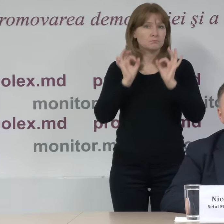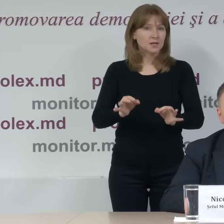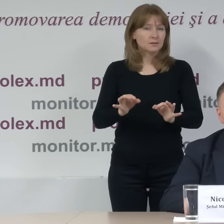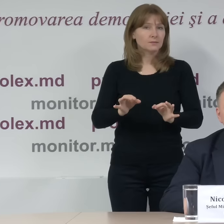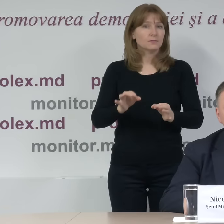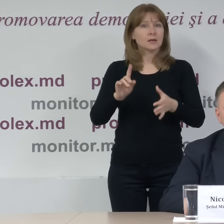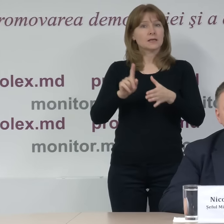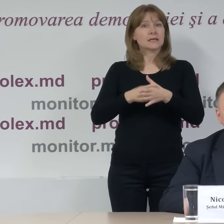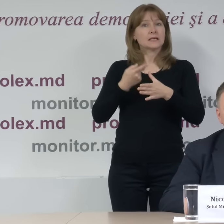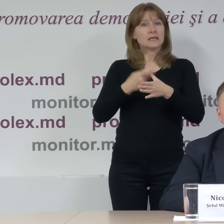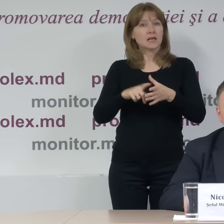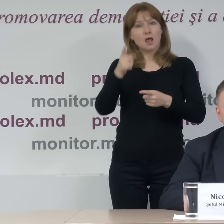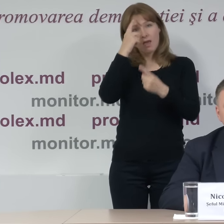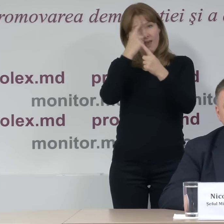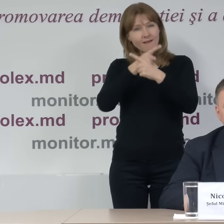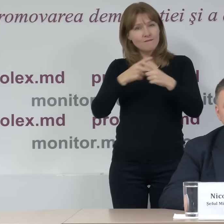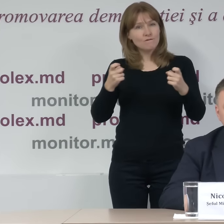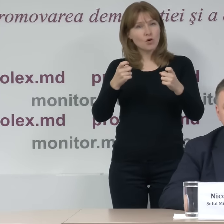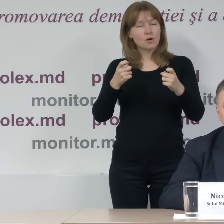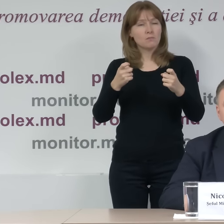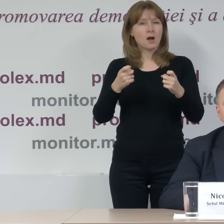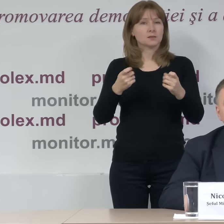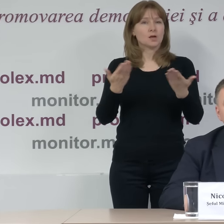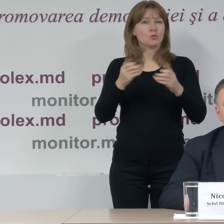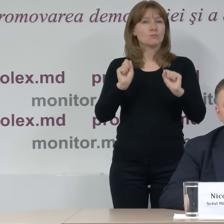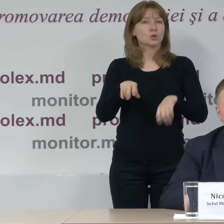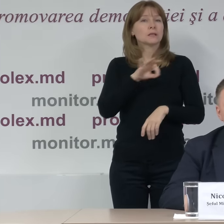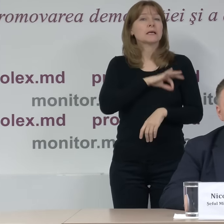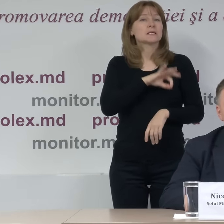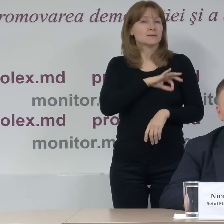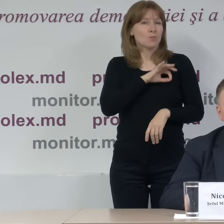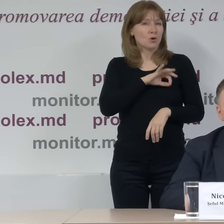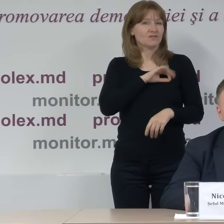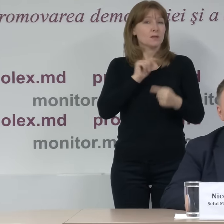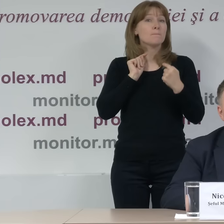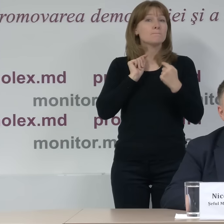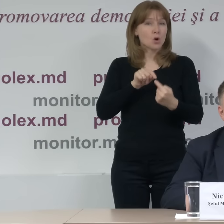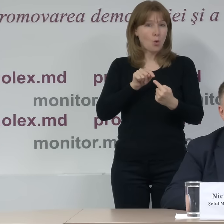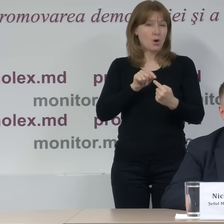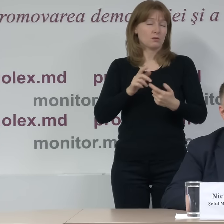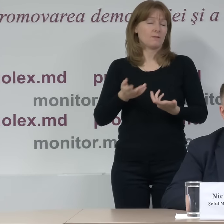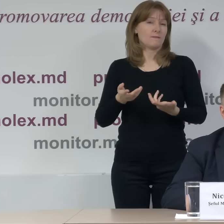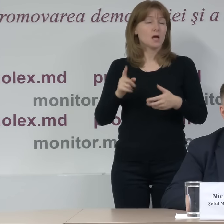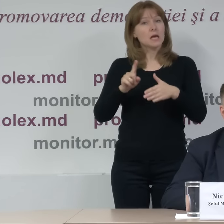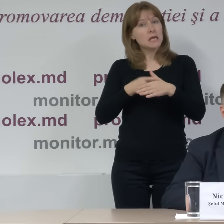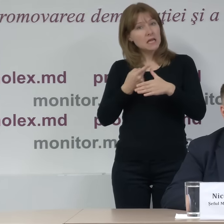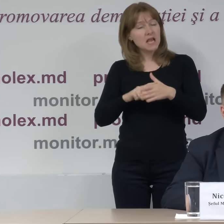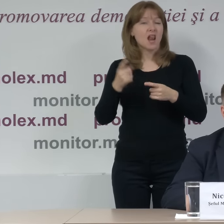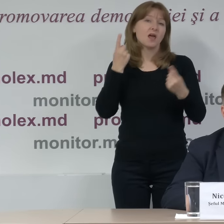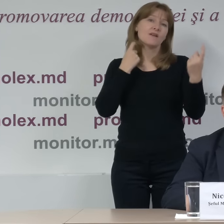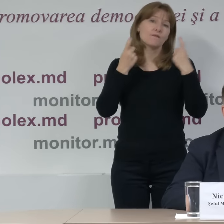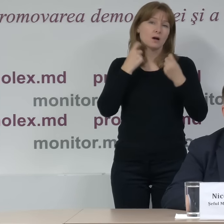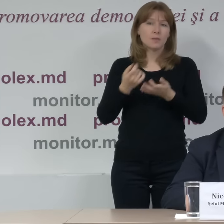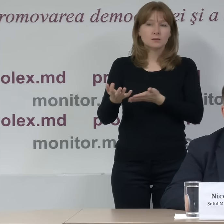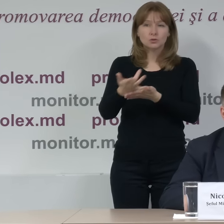putea să fie utilizată ulterior pentru a identifica persoane, sau este o informație care se colectează pentru a